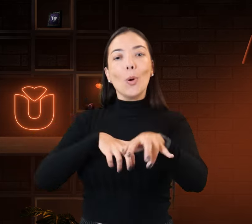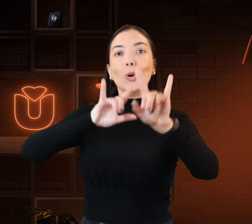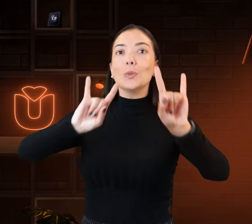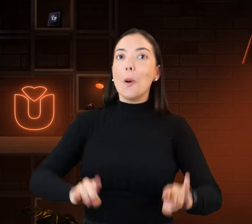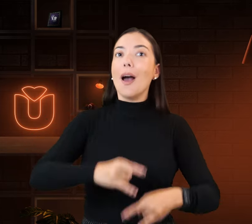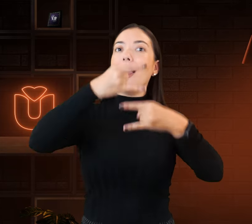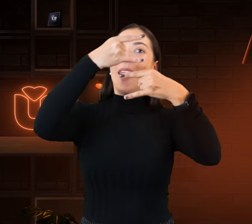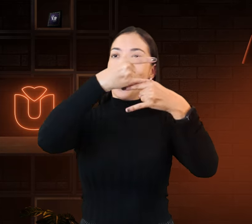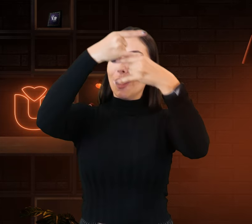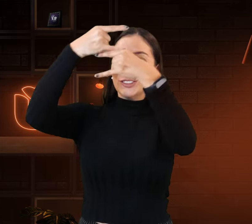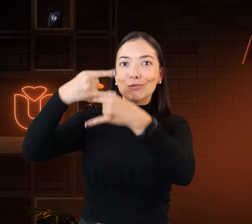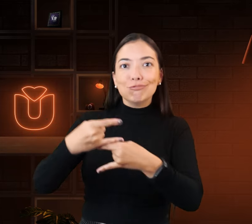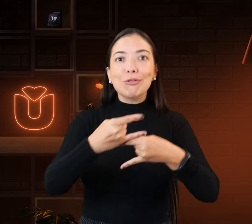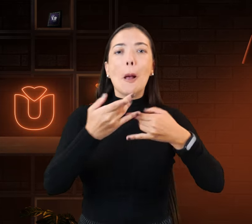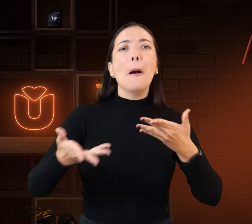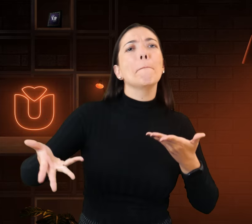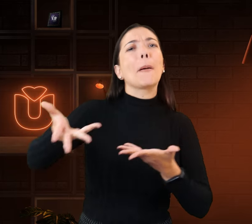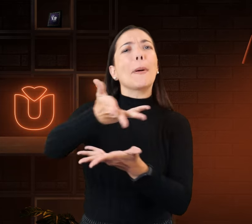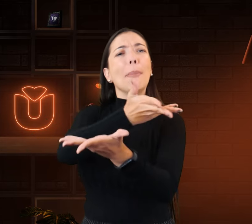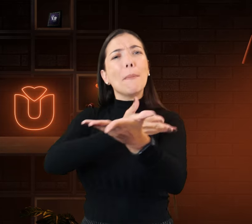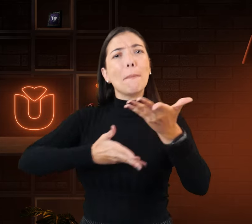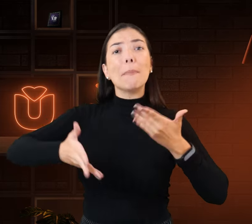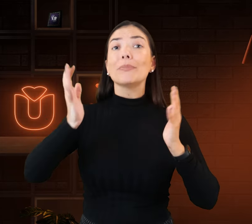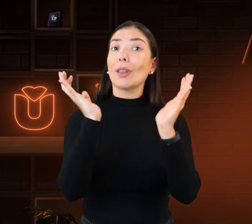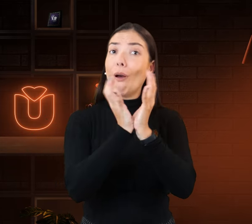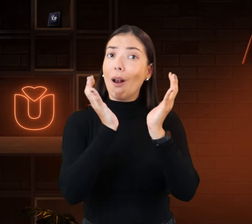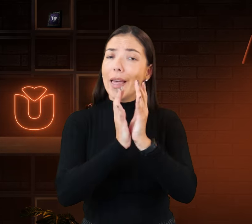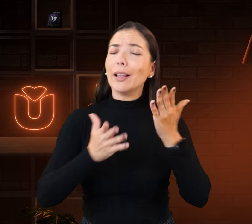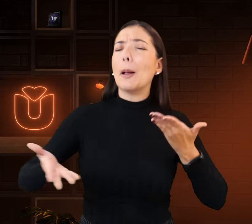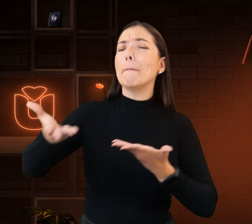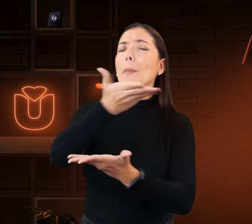estudo nas lives, nos encontros com os professores e colegas.